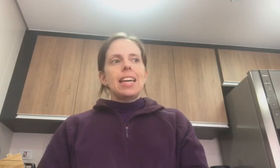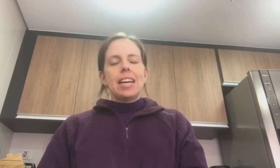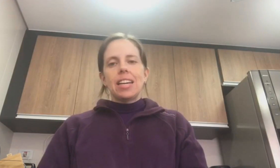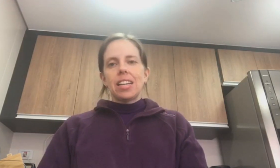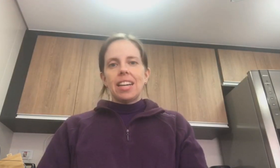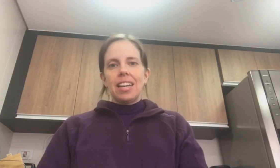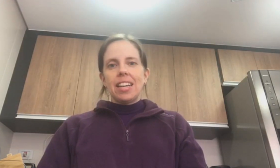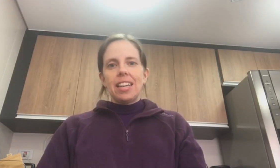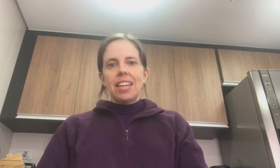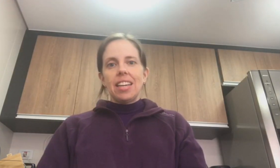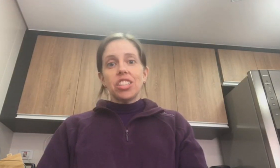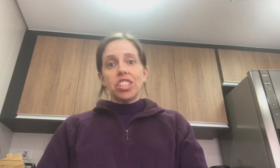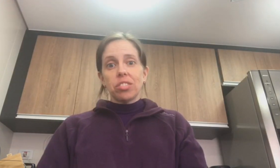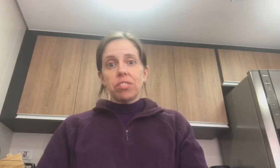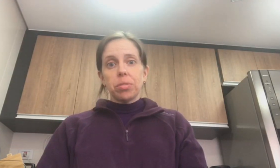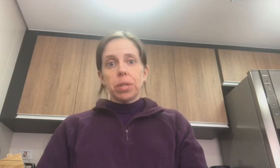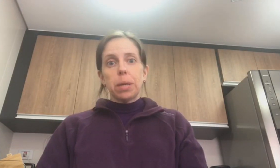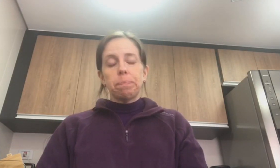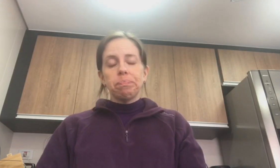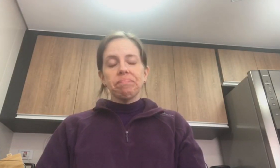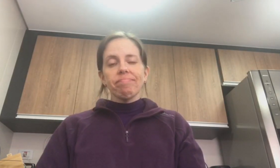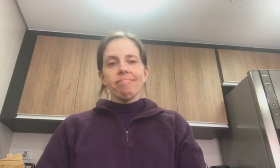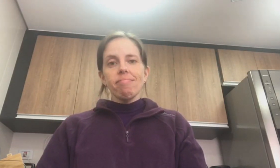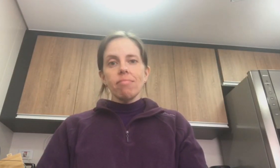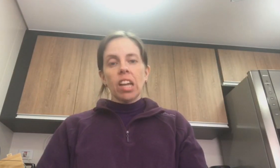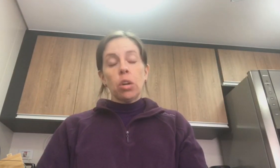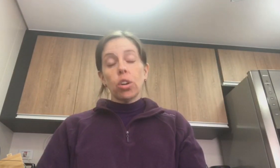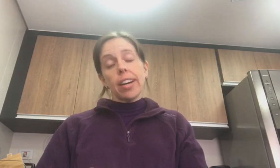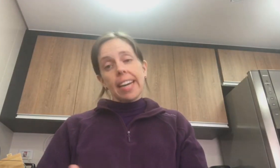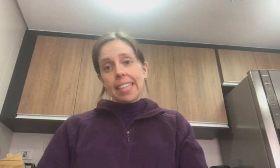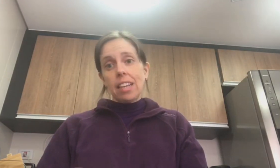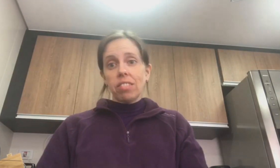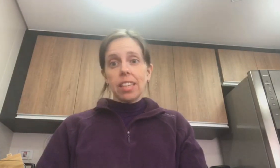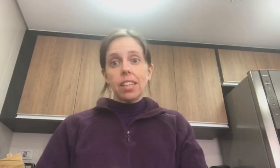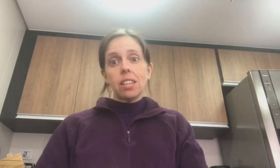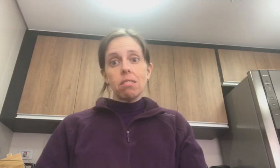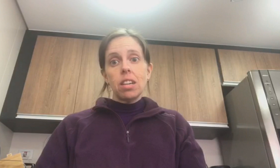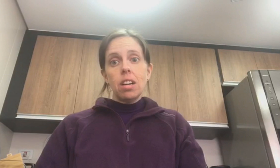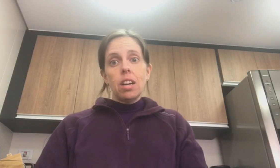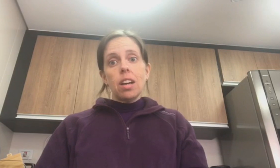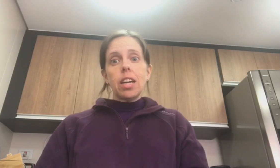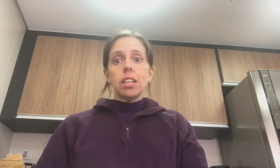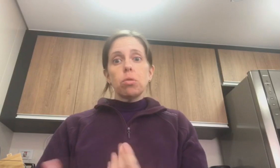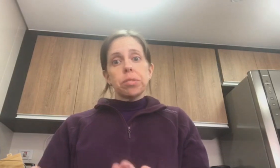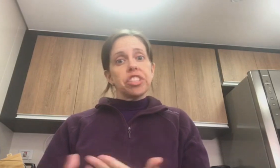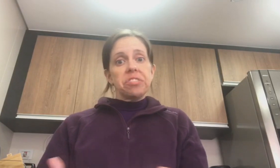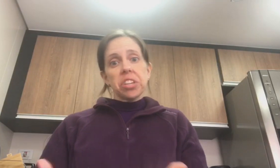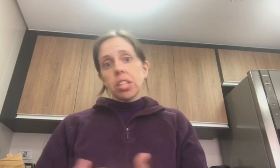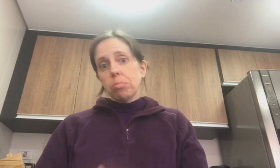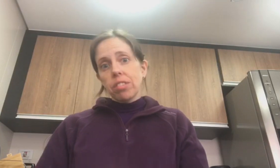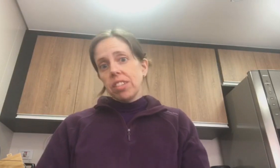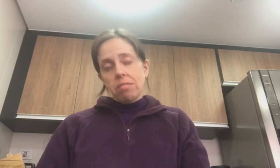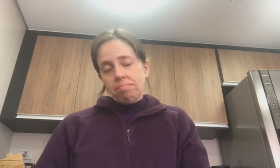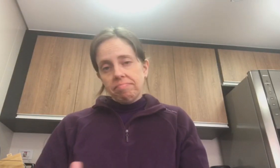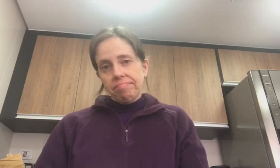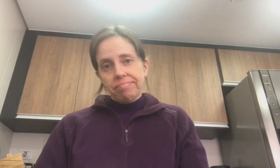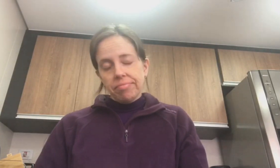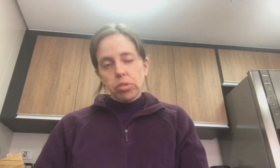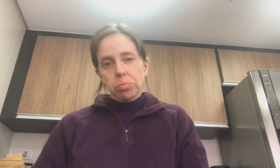E aí... A gente resolveu... Colocar a casa venda, então. Aí quando a gente viu que a demora, eu falei... Vamos